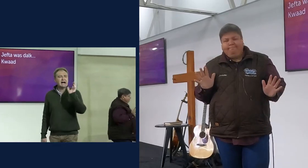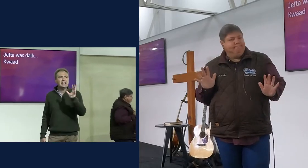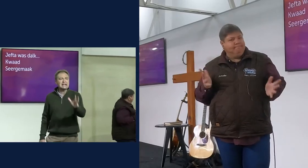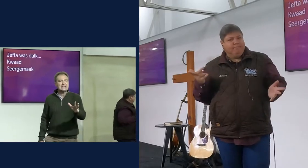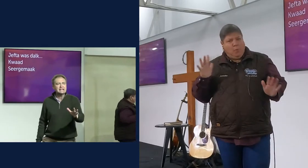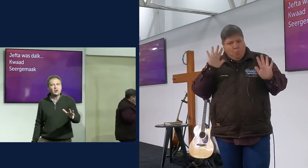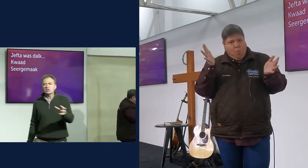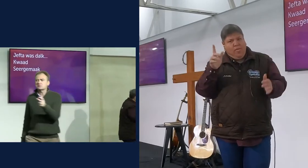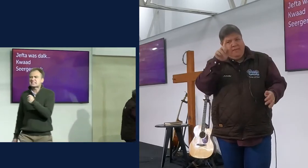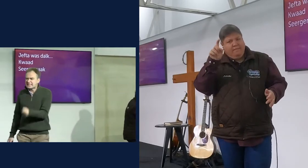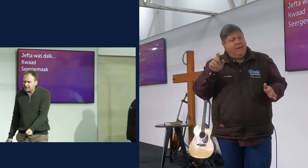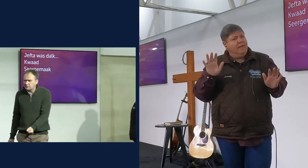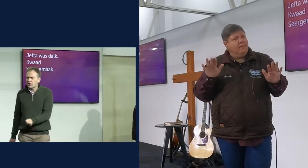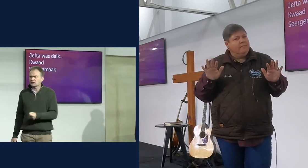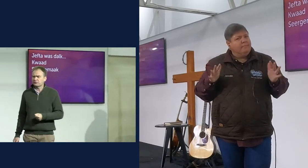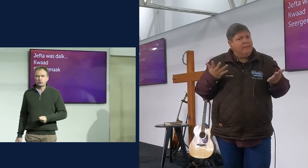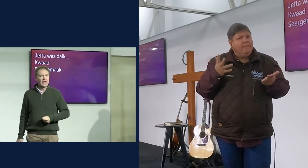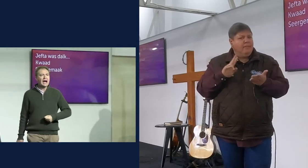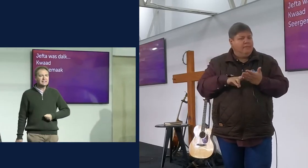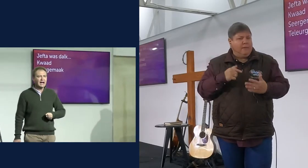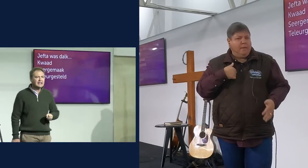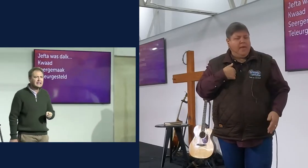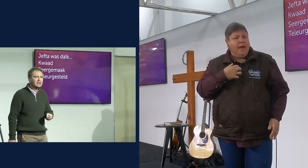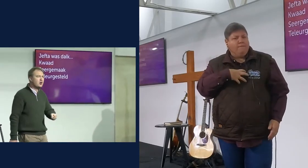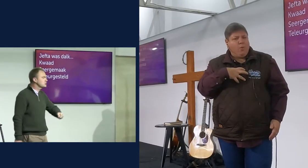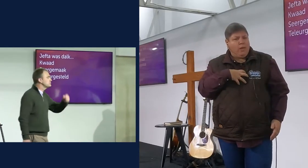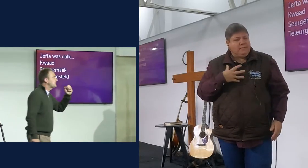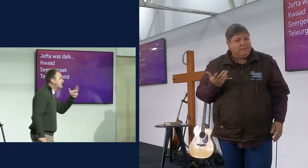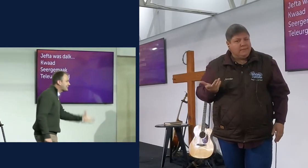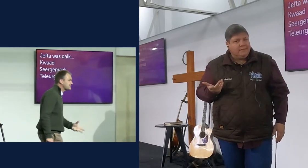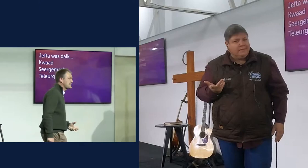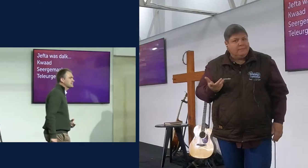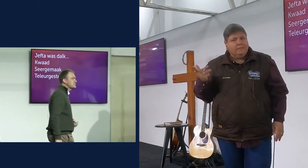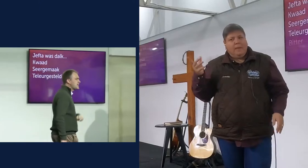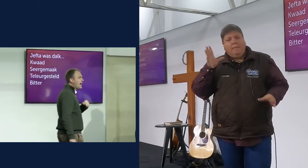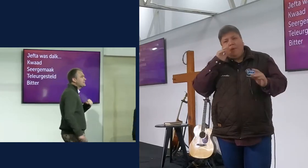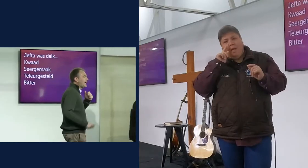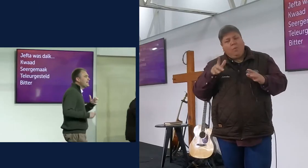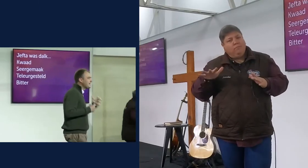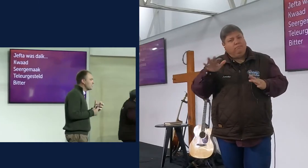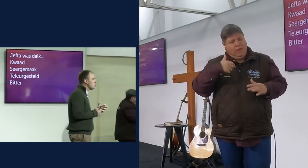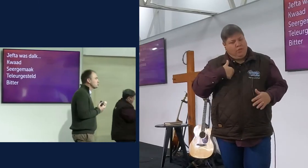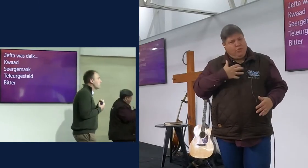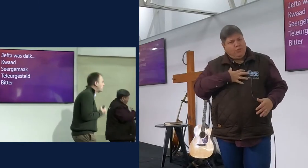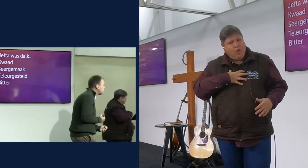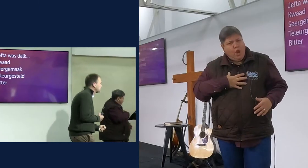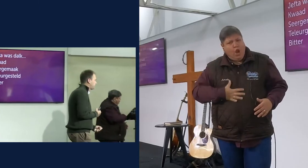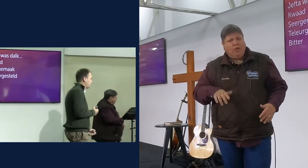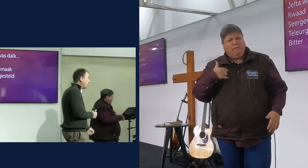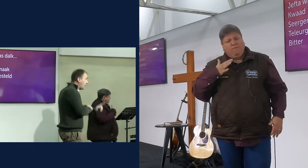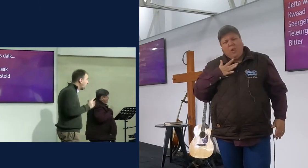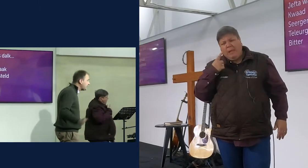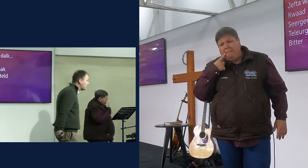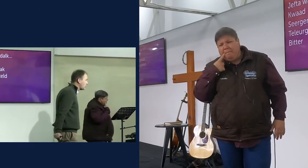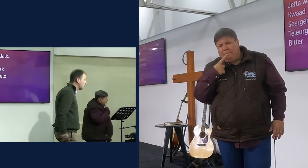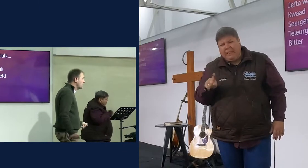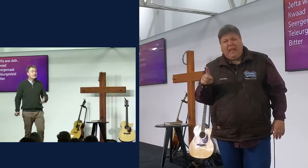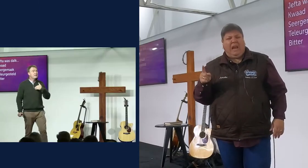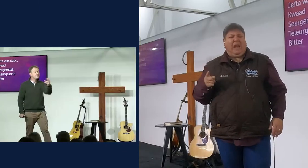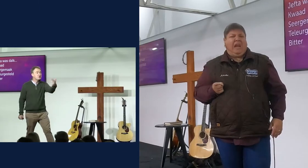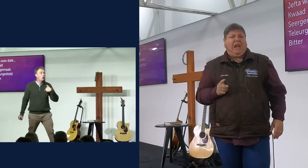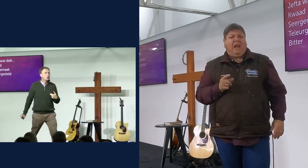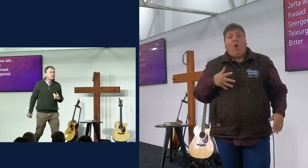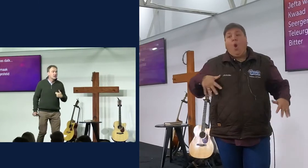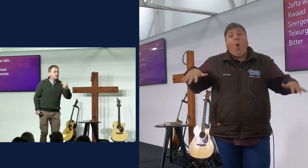te wees, het alle rede gehad om seergemaak te voel, het alle rede gehad om te leergestel te wees, hy het alle rede gehad om bitter te voel, hy het alle rede gehad,